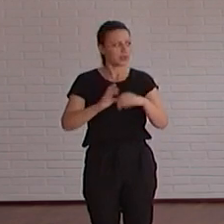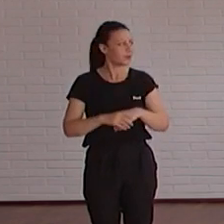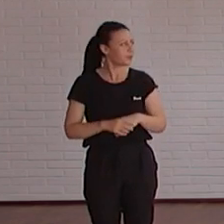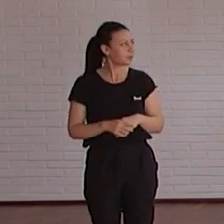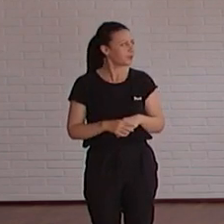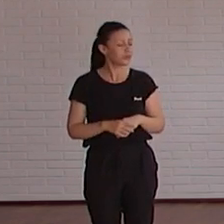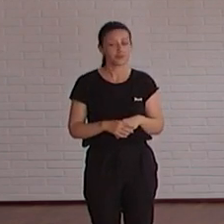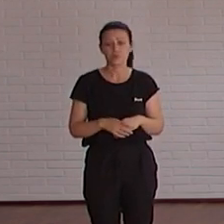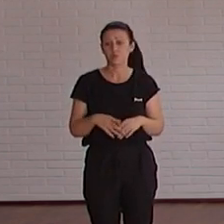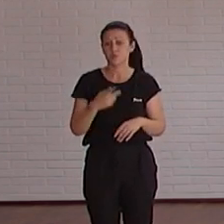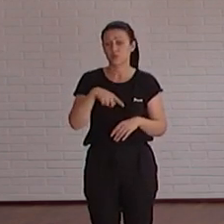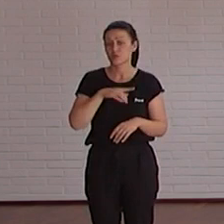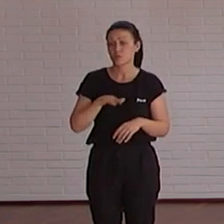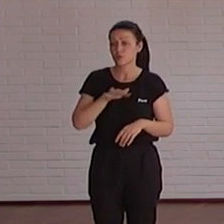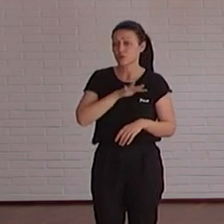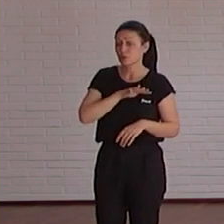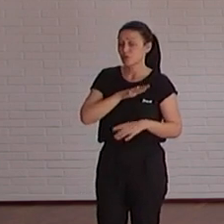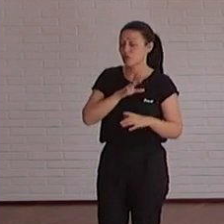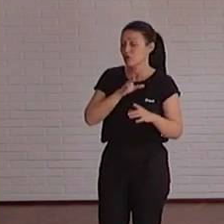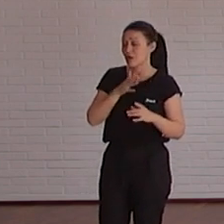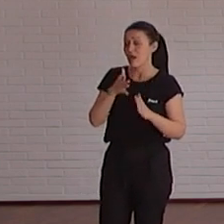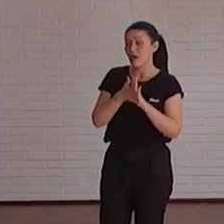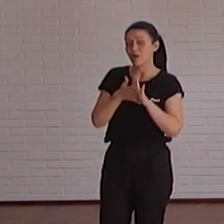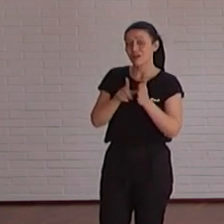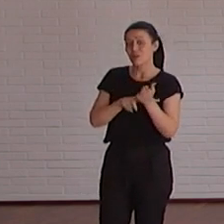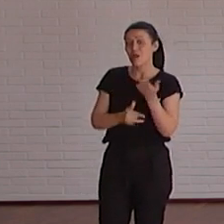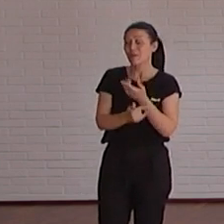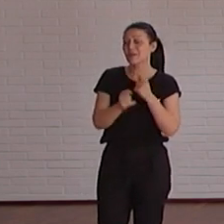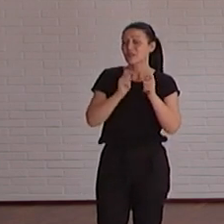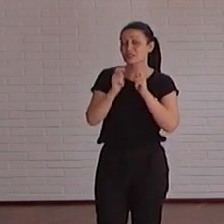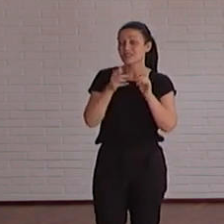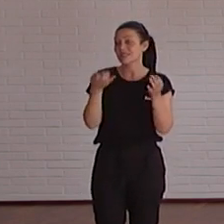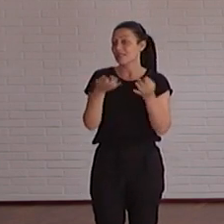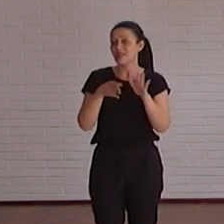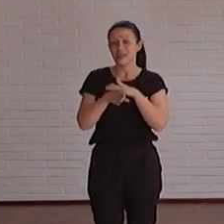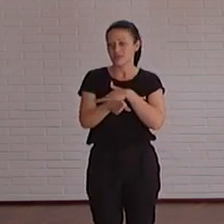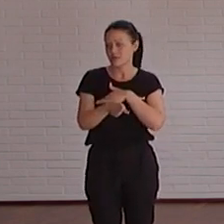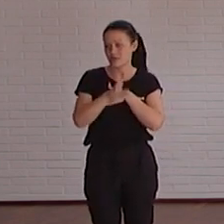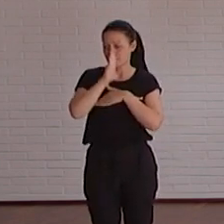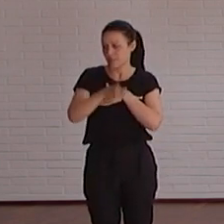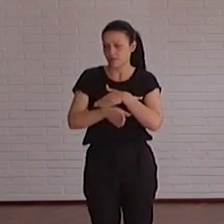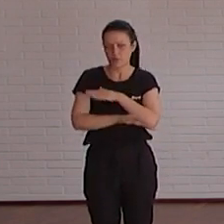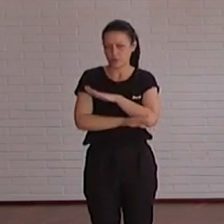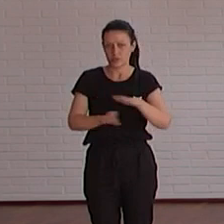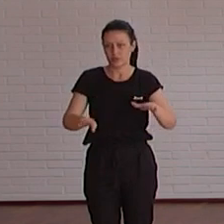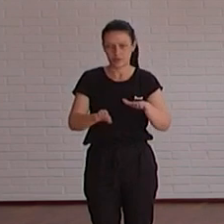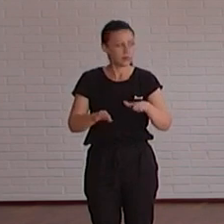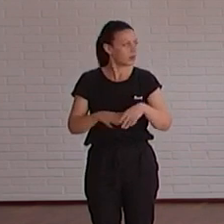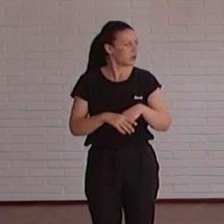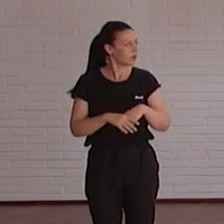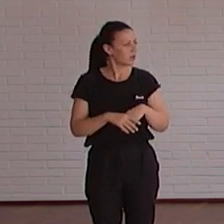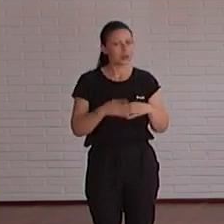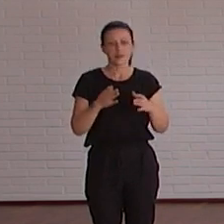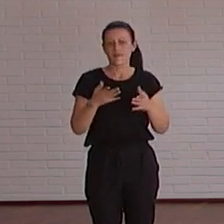la comunicación nosotros por ejemplo partimos de que el lenguaje periodístico tiene que ser accesible por definición o sea tenemos que utilizar frases